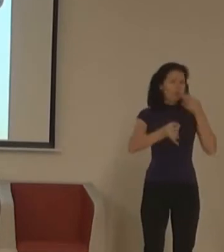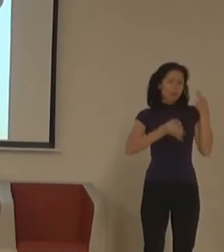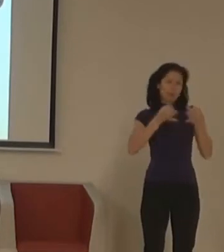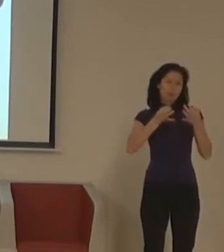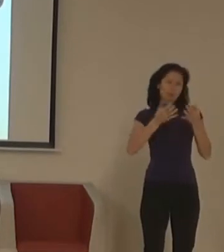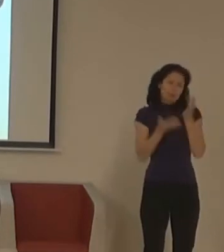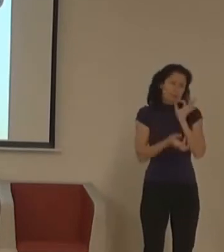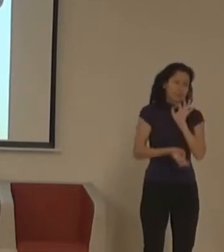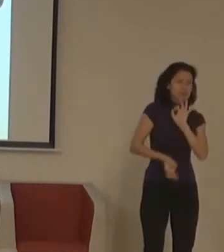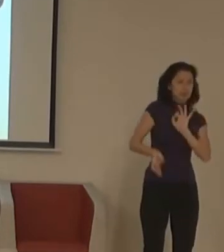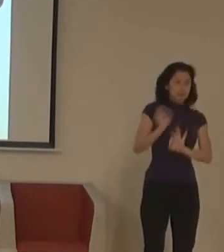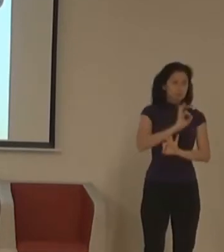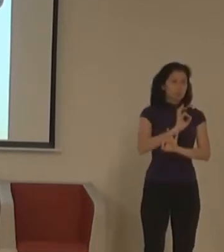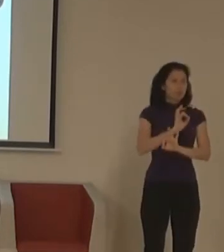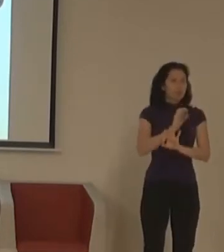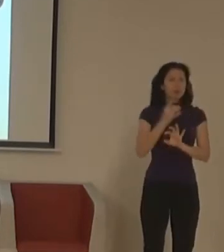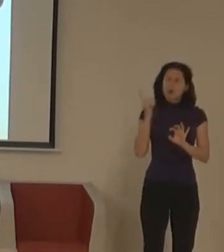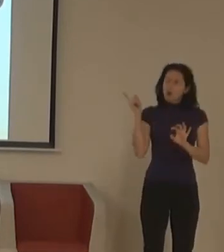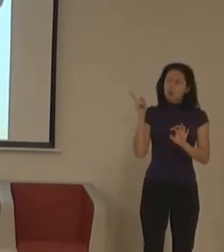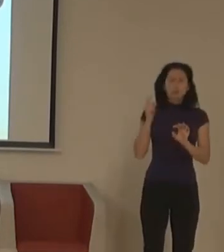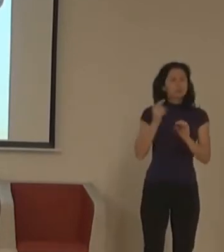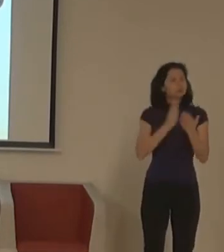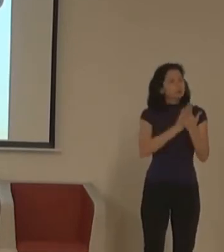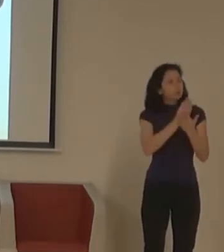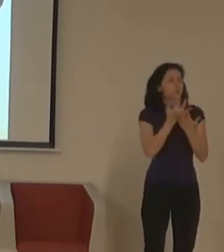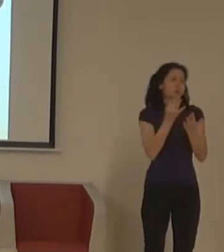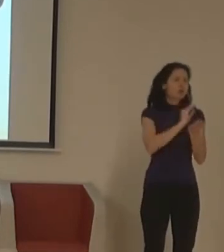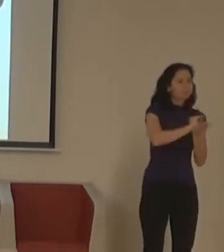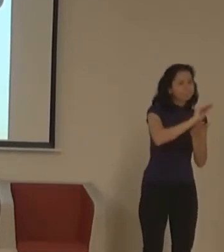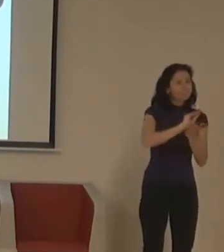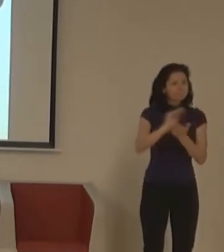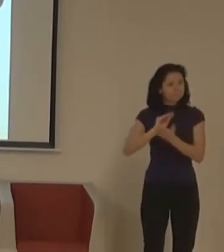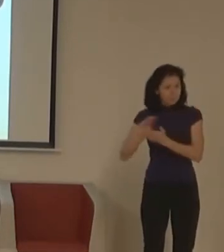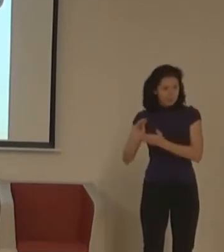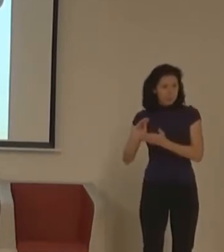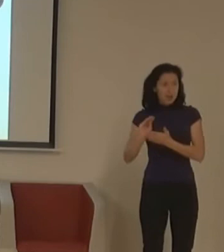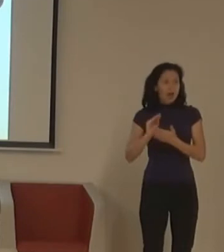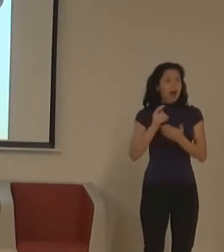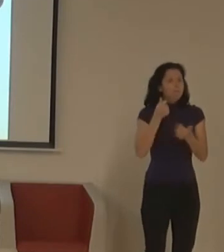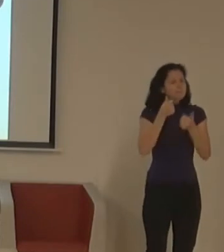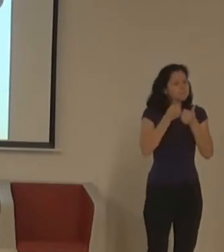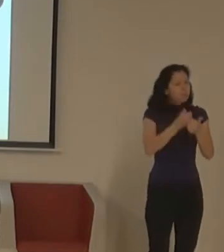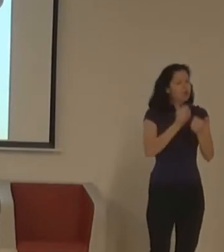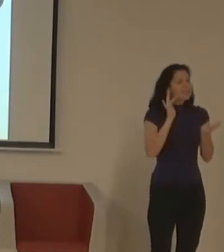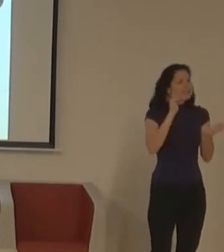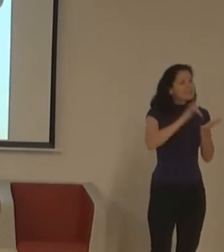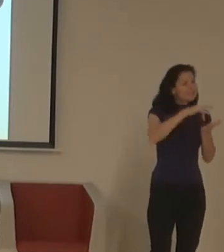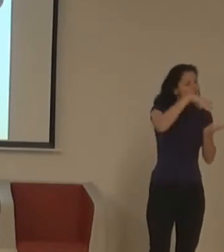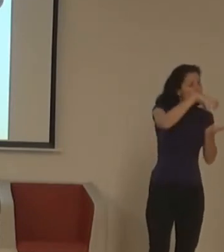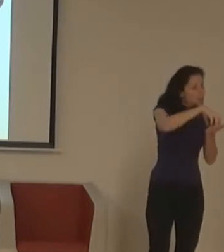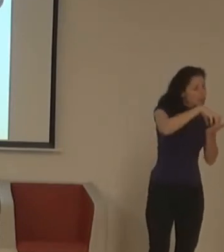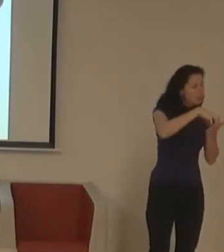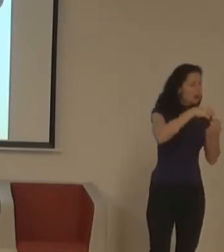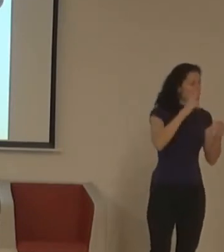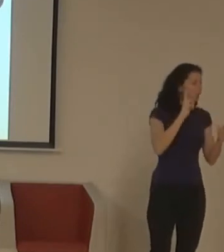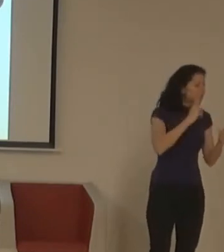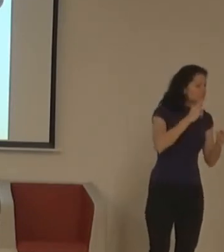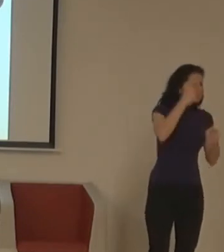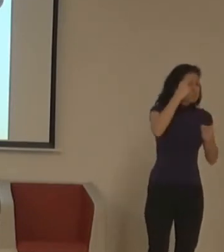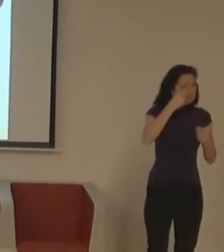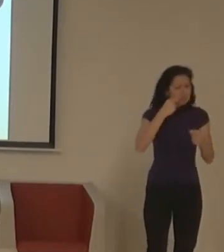který Kemp nabízí. A opět, nerozdělení podle toho, který té cílový skupině podle konkrétní diagnozy to věnuje,